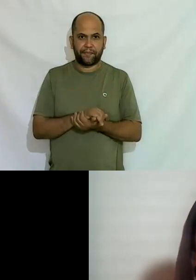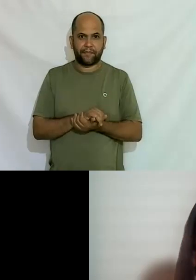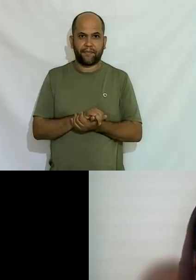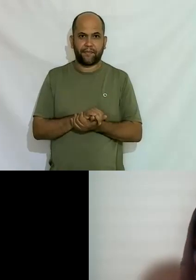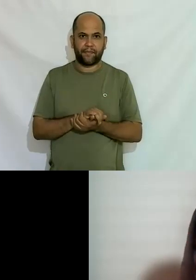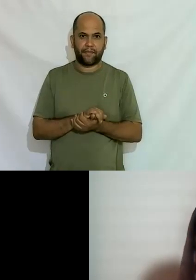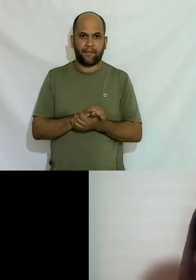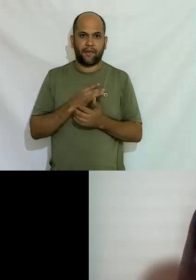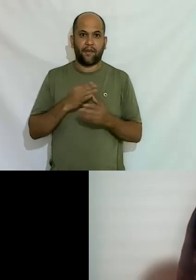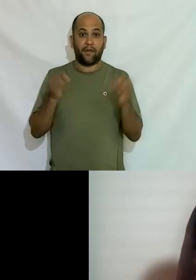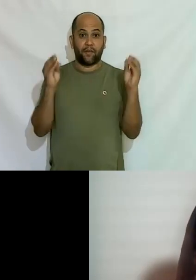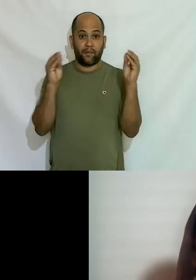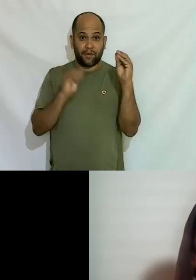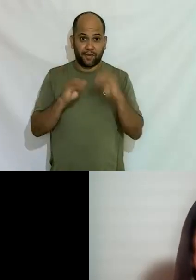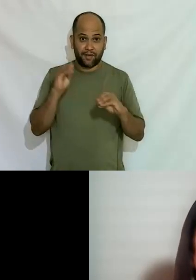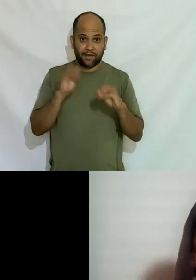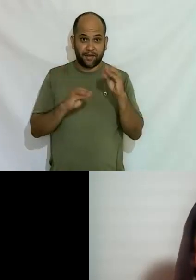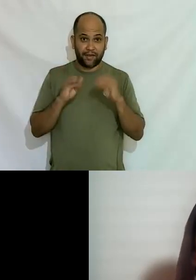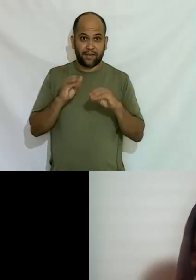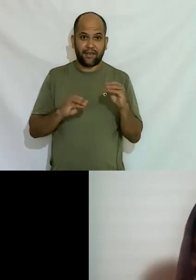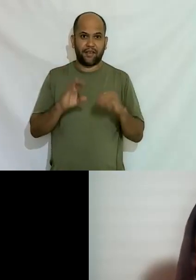aqui na caixinha do lado do chat